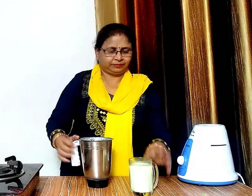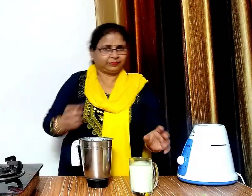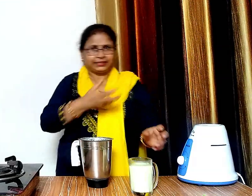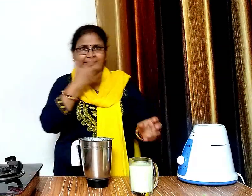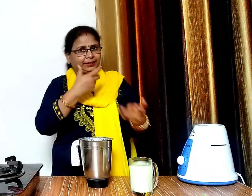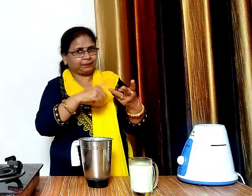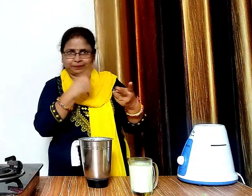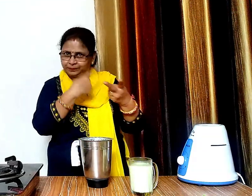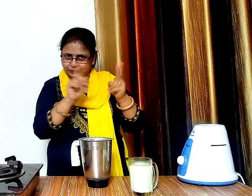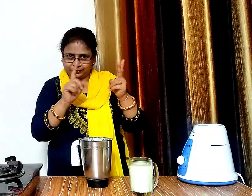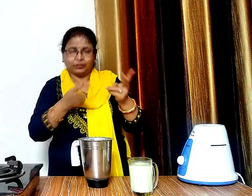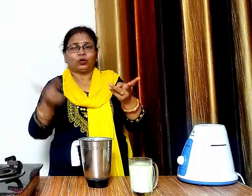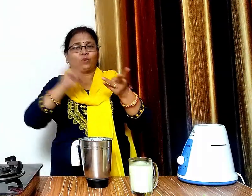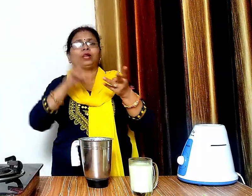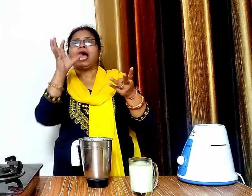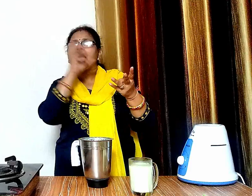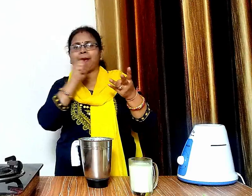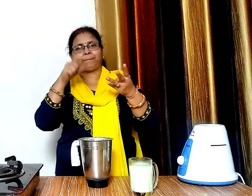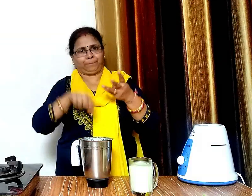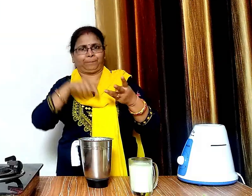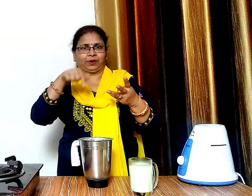आपल शेक बनकर तयार है अब हम मैंगो शेक बनाएंगे